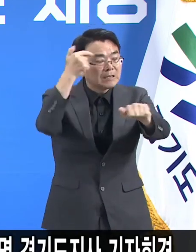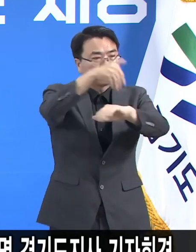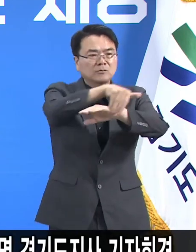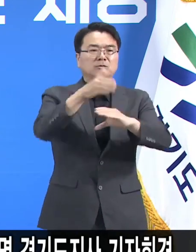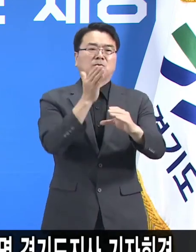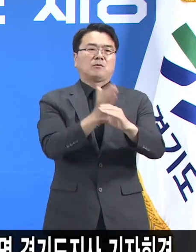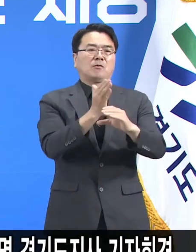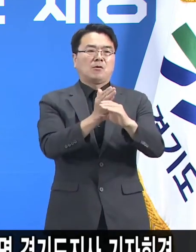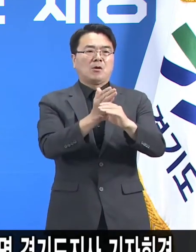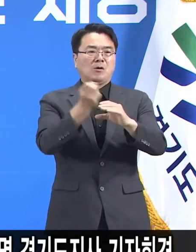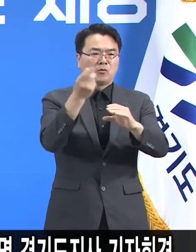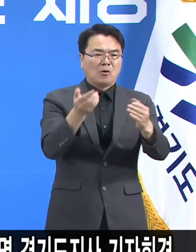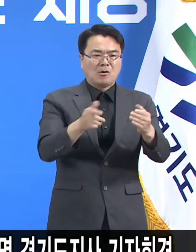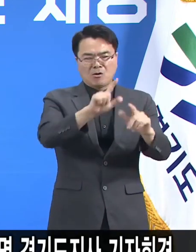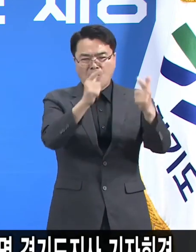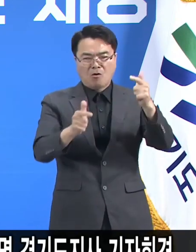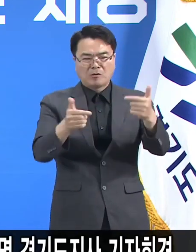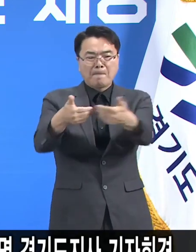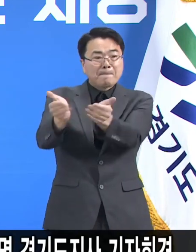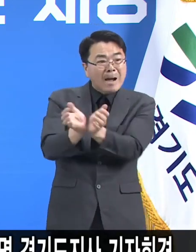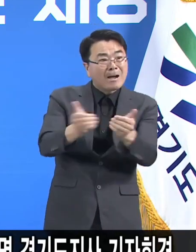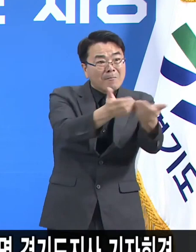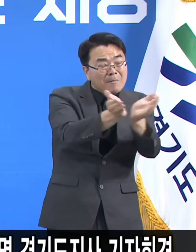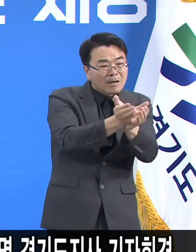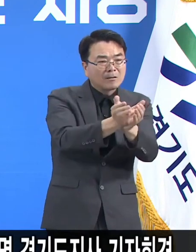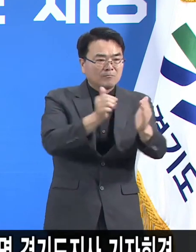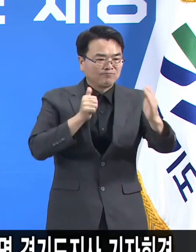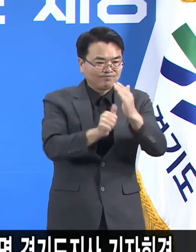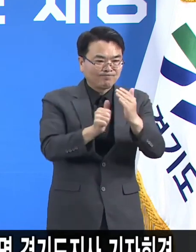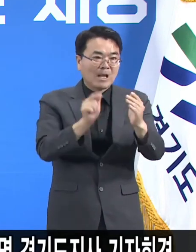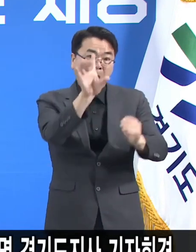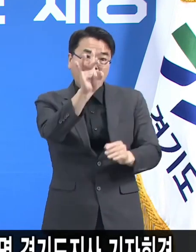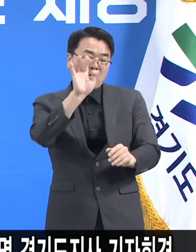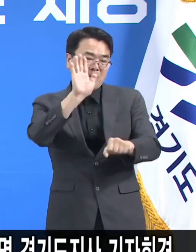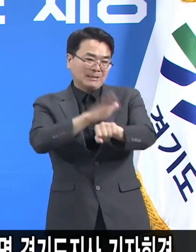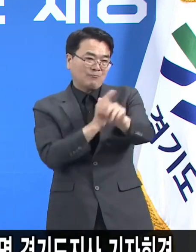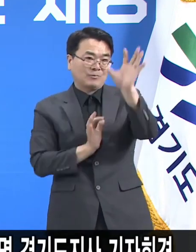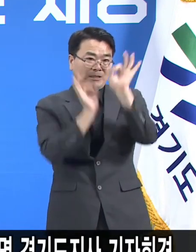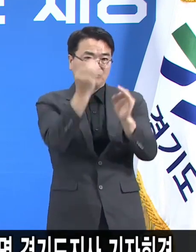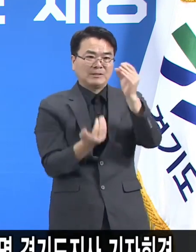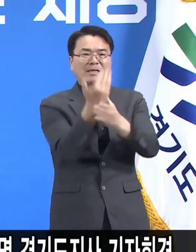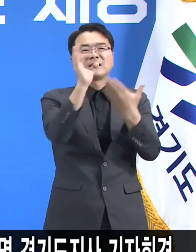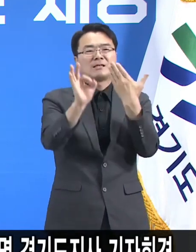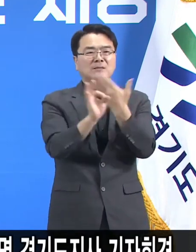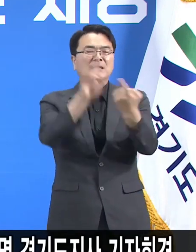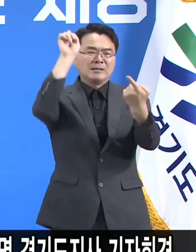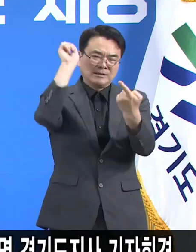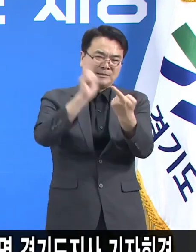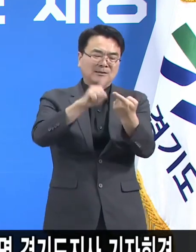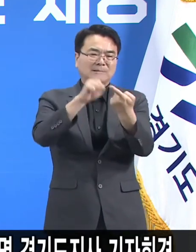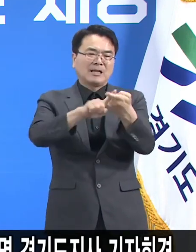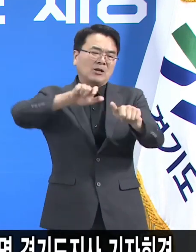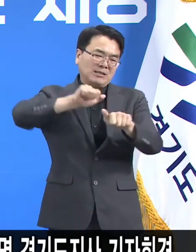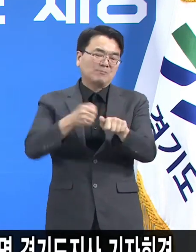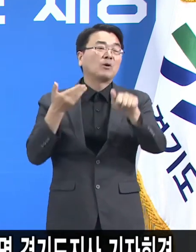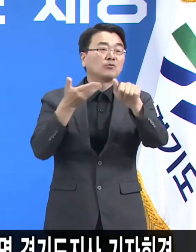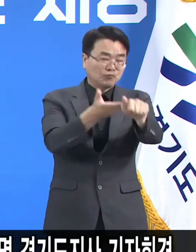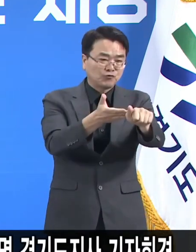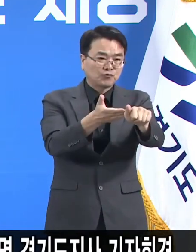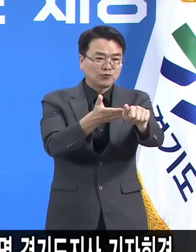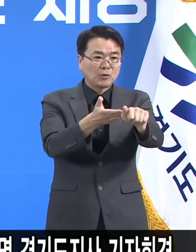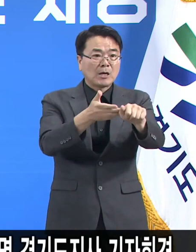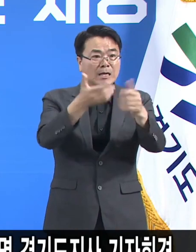방역수칙 위반 다중시설의 경우에는 원스트라이크 아웃제를 적용해서 첫 발견만 해도